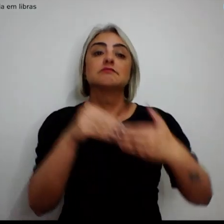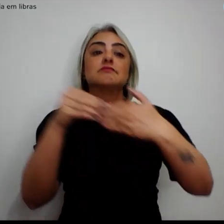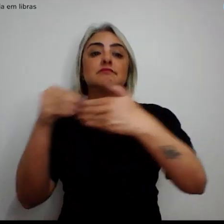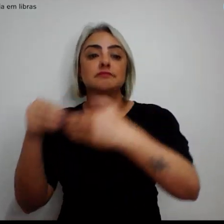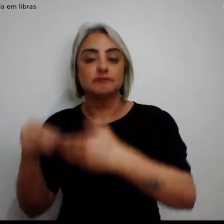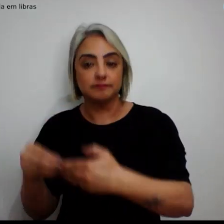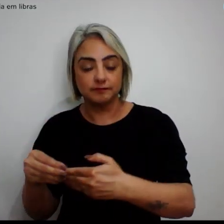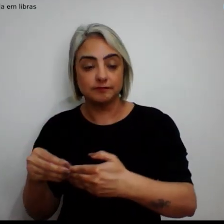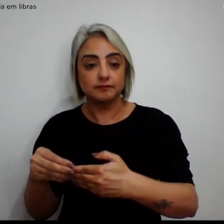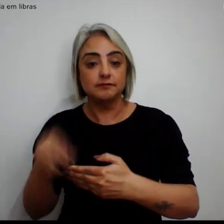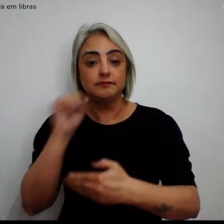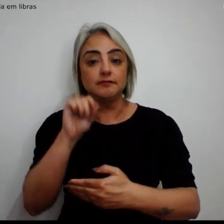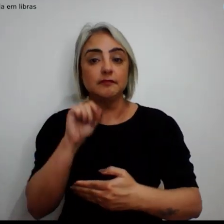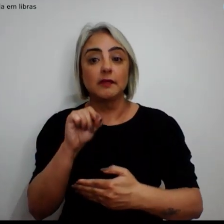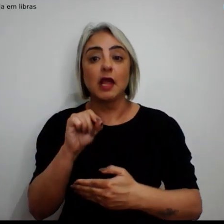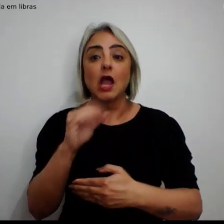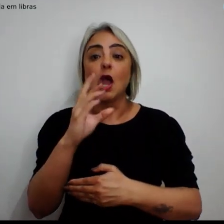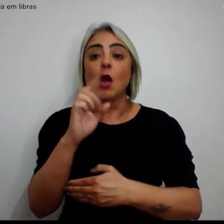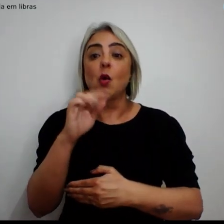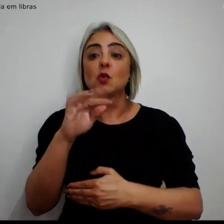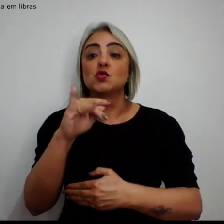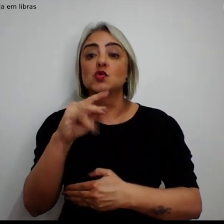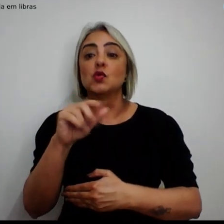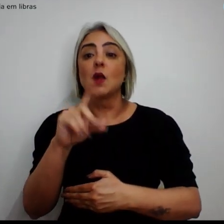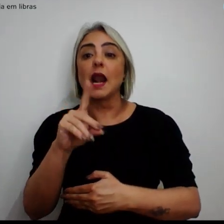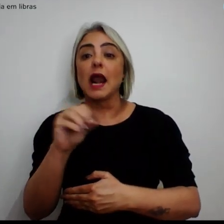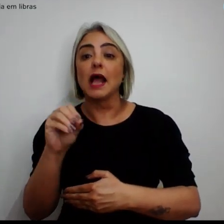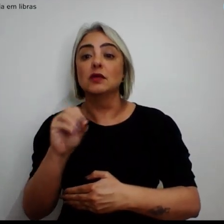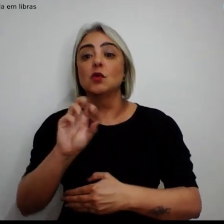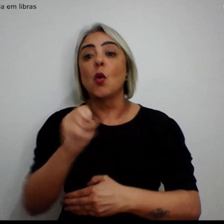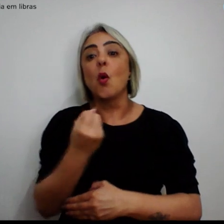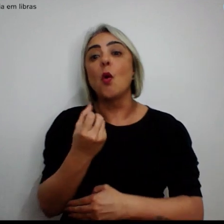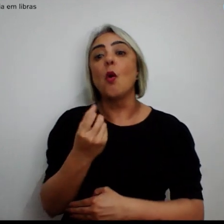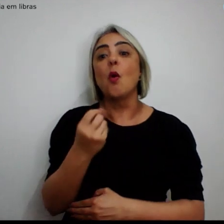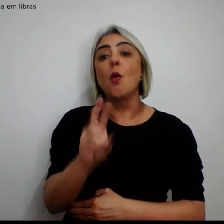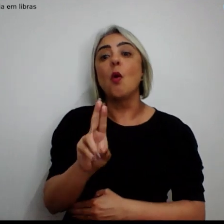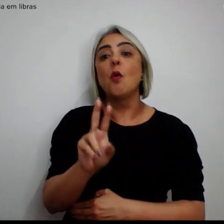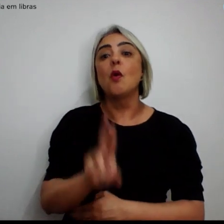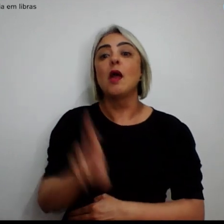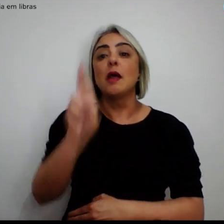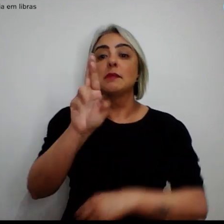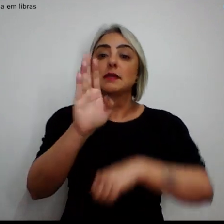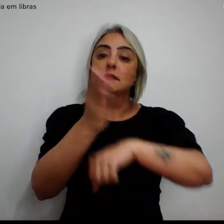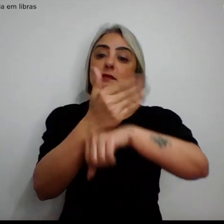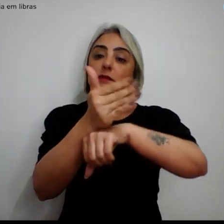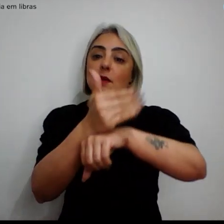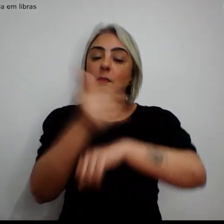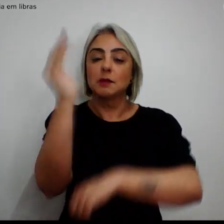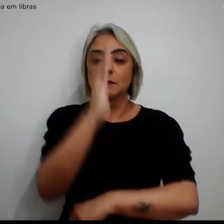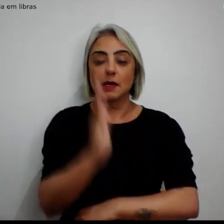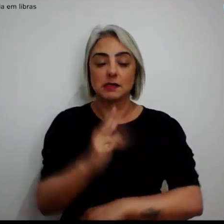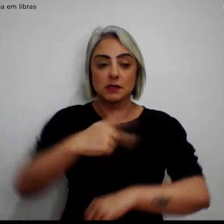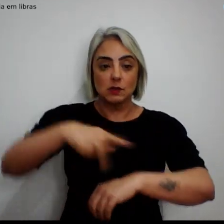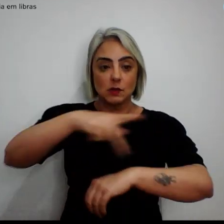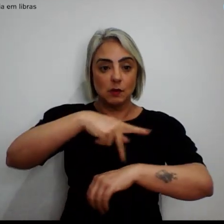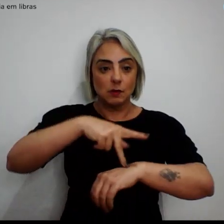por meio do consulado ou da representação diplomática do Brasil no país em que reside.